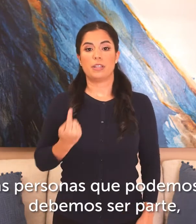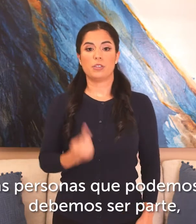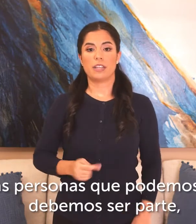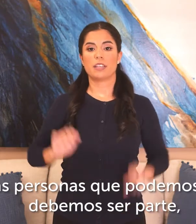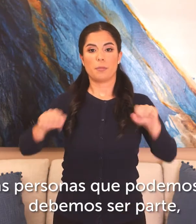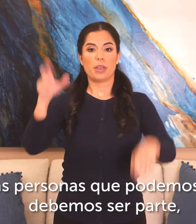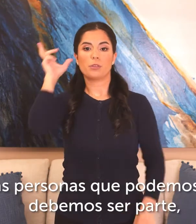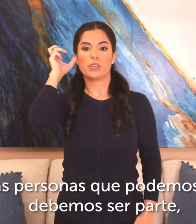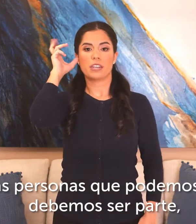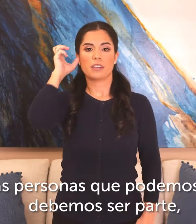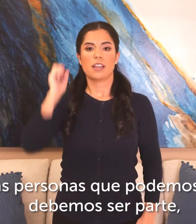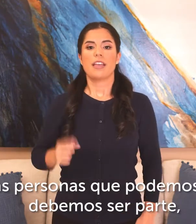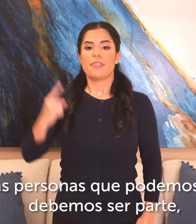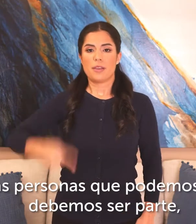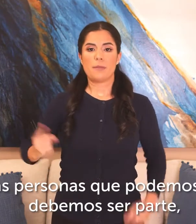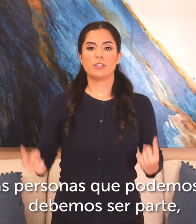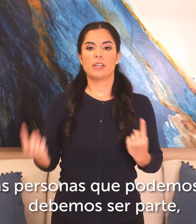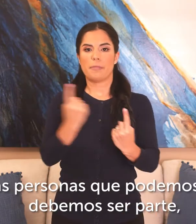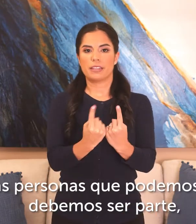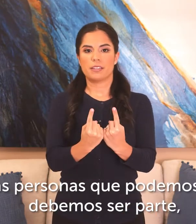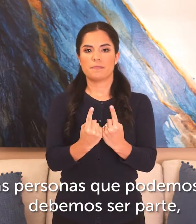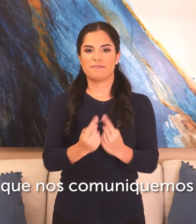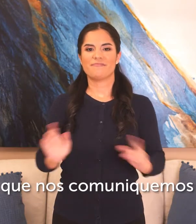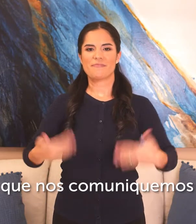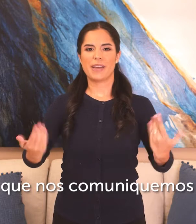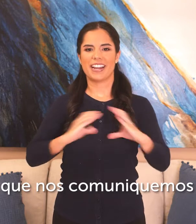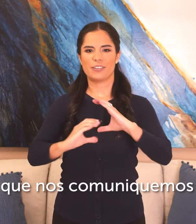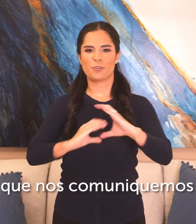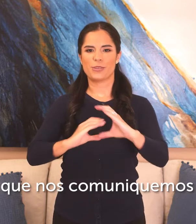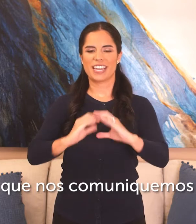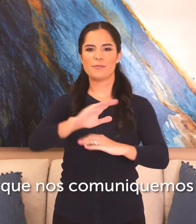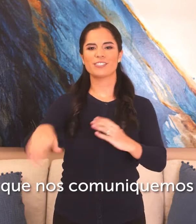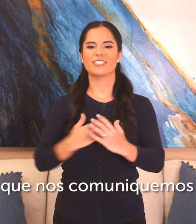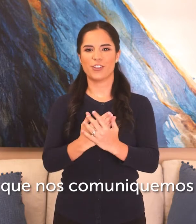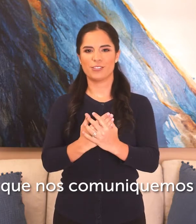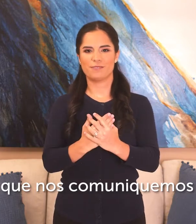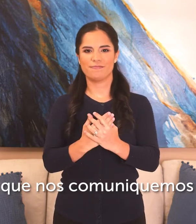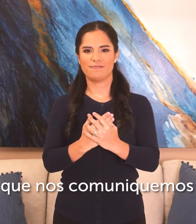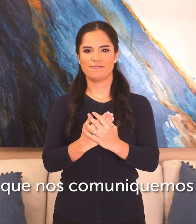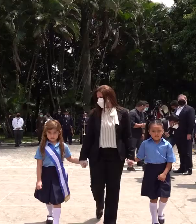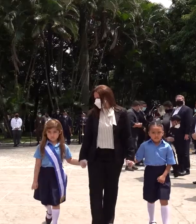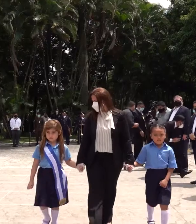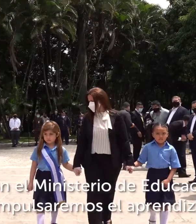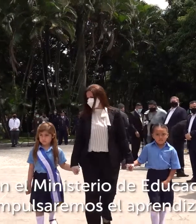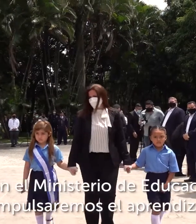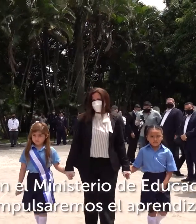personas que podemos oír debemos ser parte para que nos comuniquemos todos con el